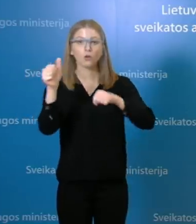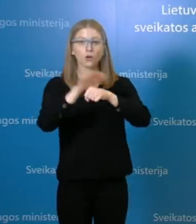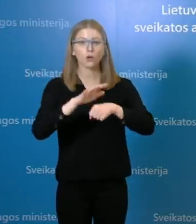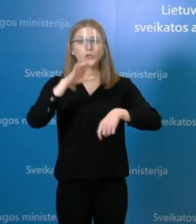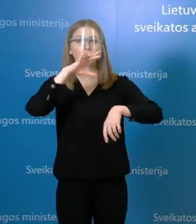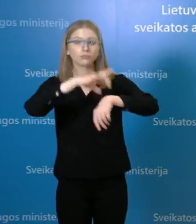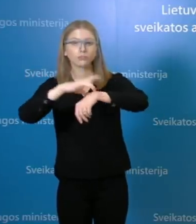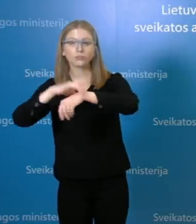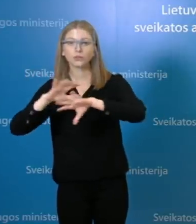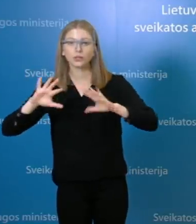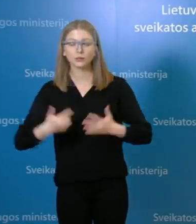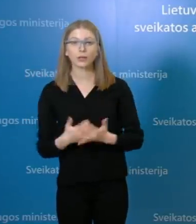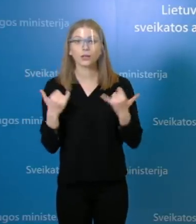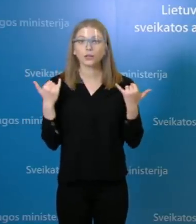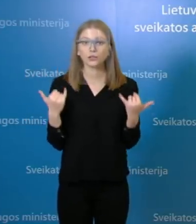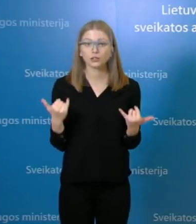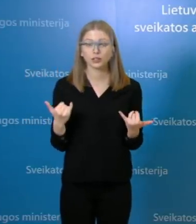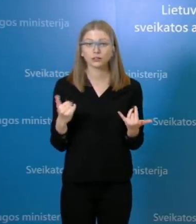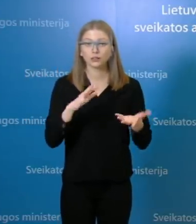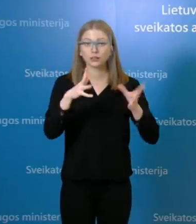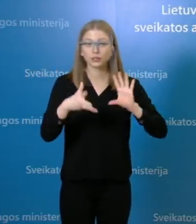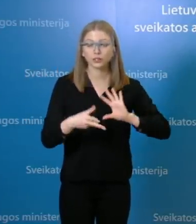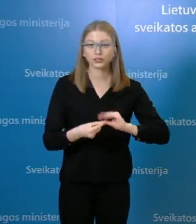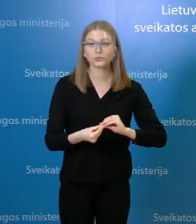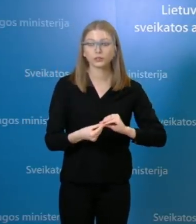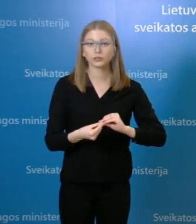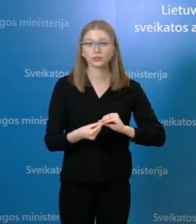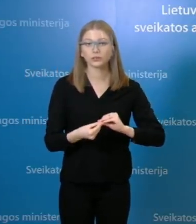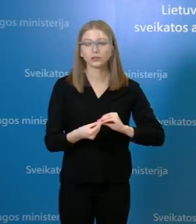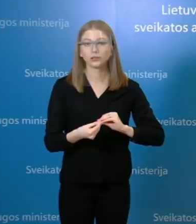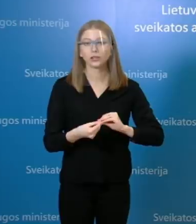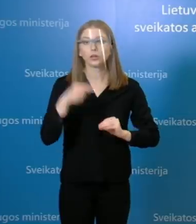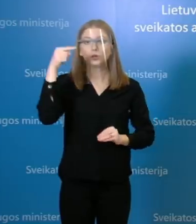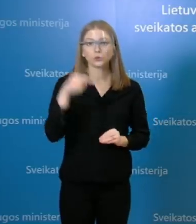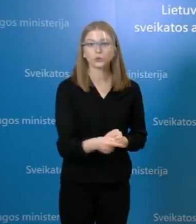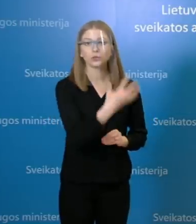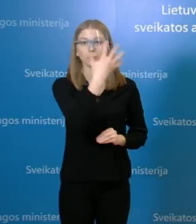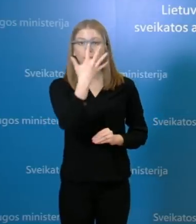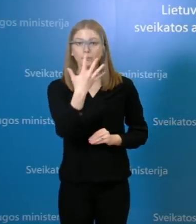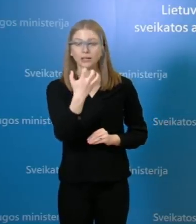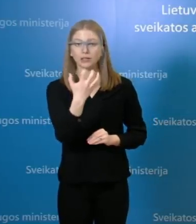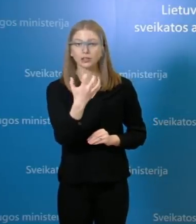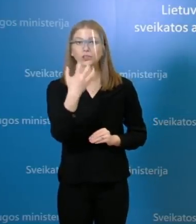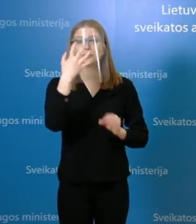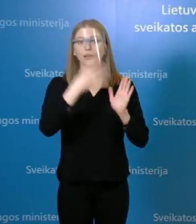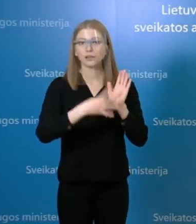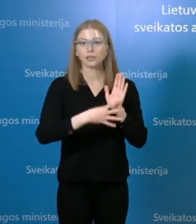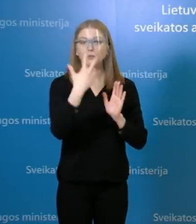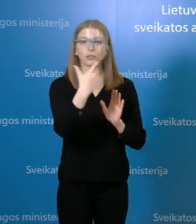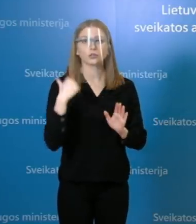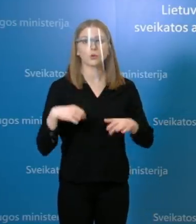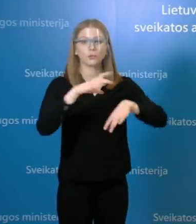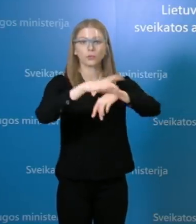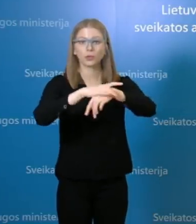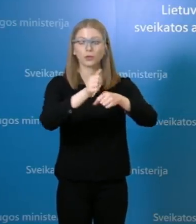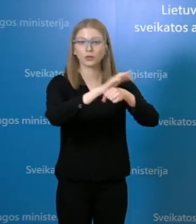Tai Lietuvoje patvirtintų lygos atvejų skaičius konkretiems žmonėms yra 1593 atvejai, iš jų